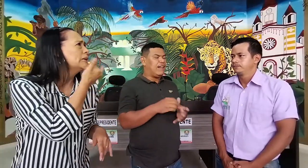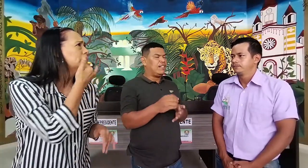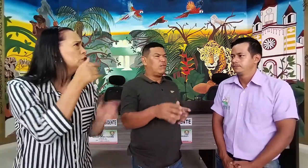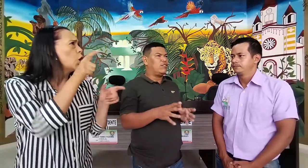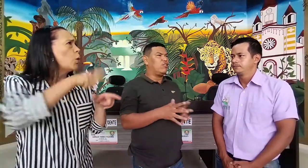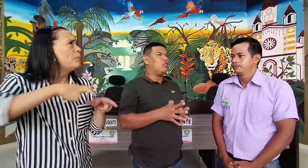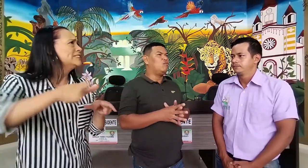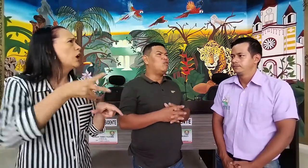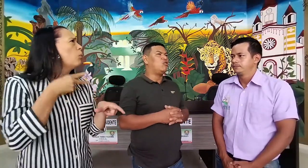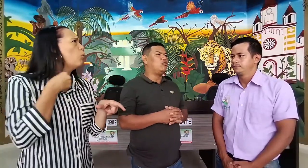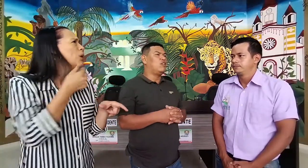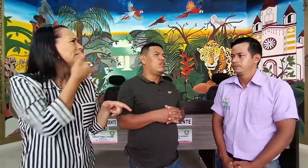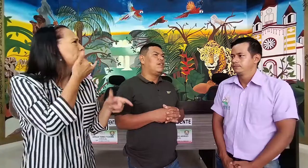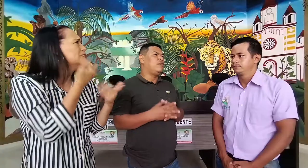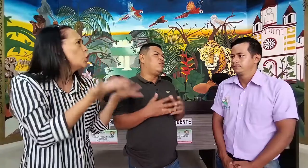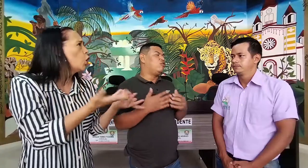una situación, los mudos. Yo,